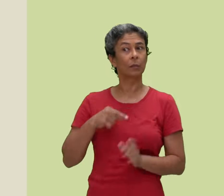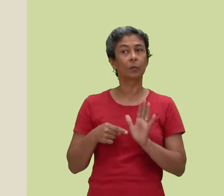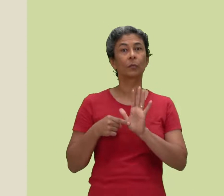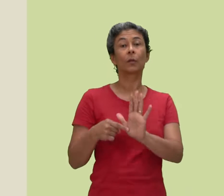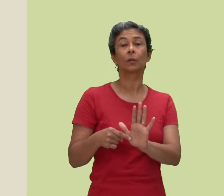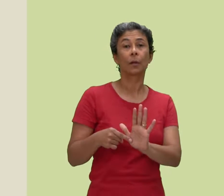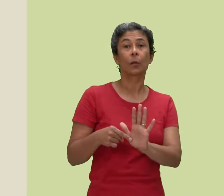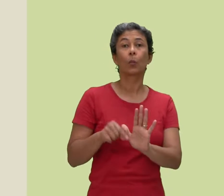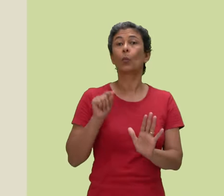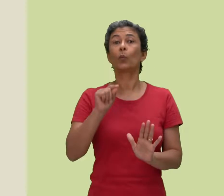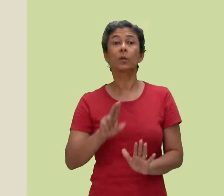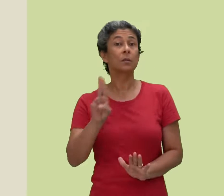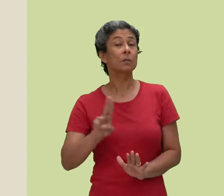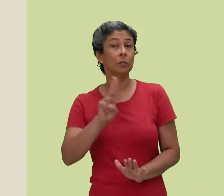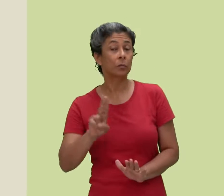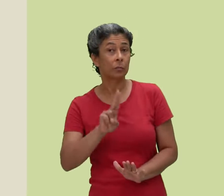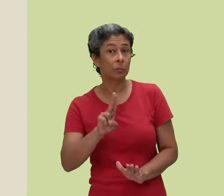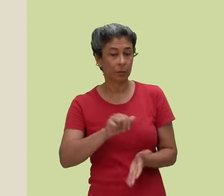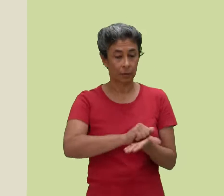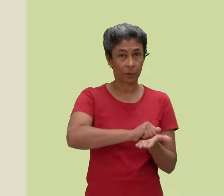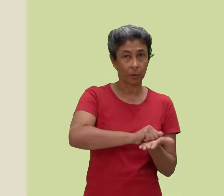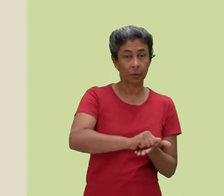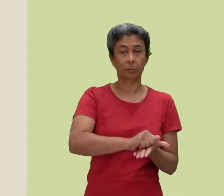temos a indicação de qual instrumento é utilizado.